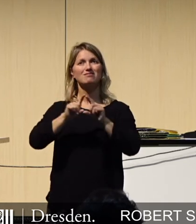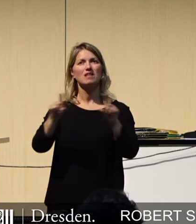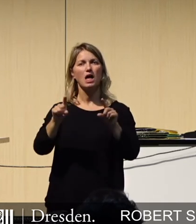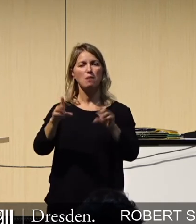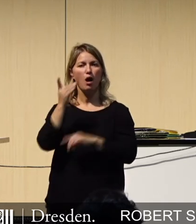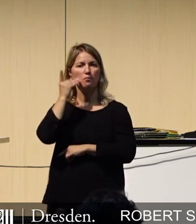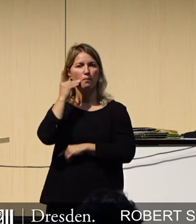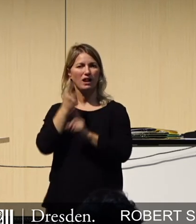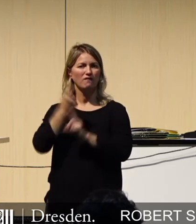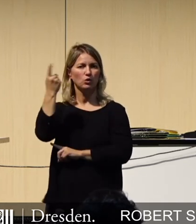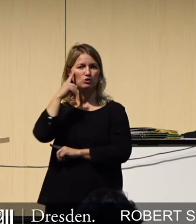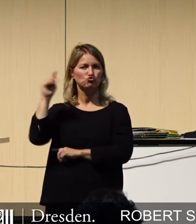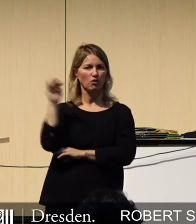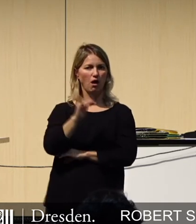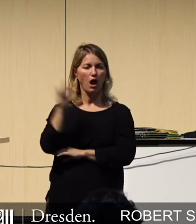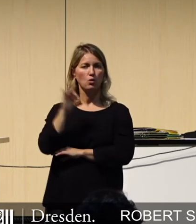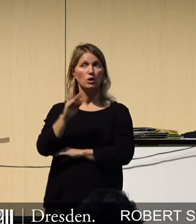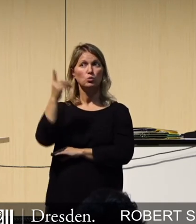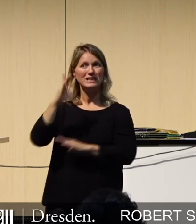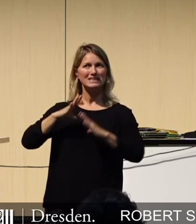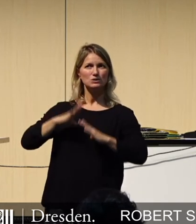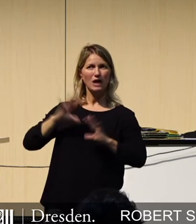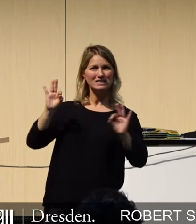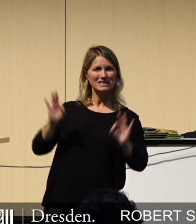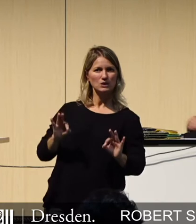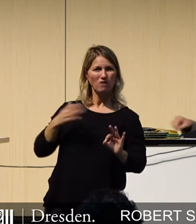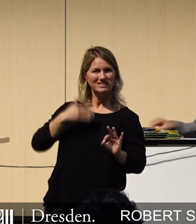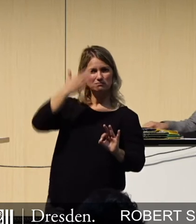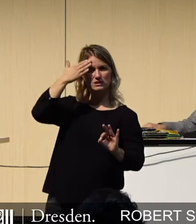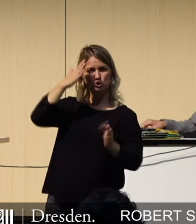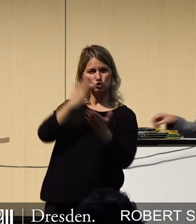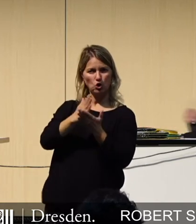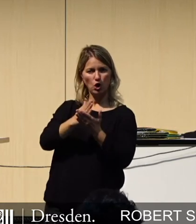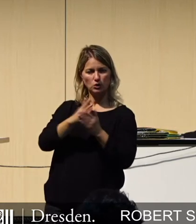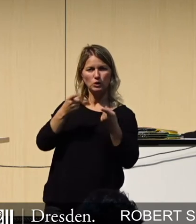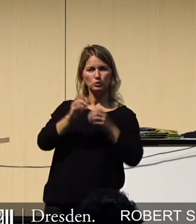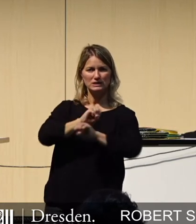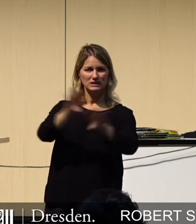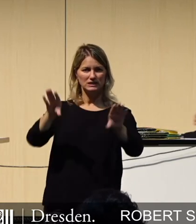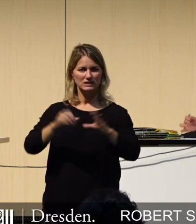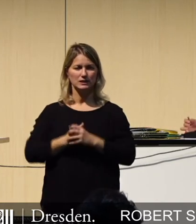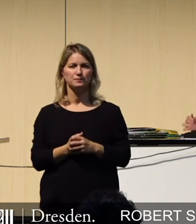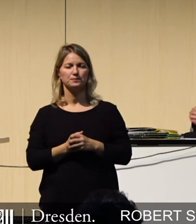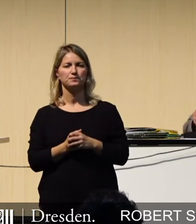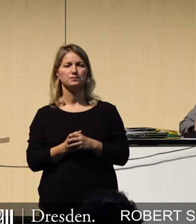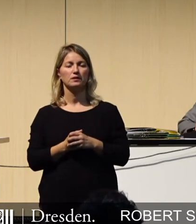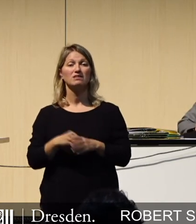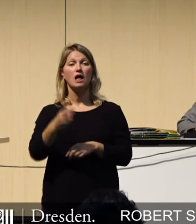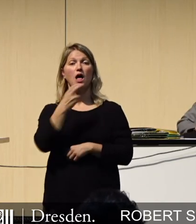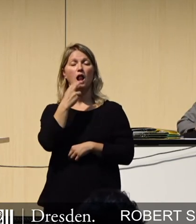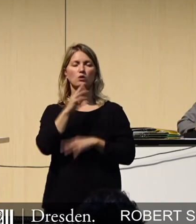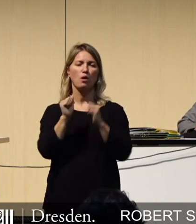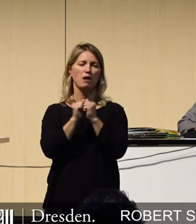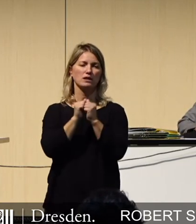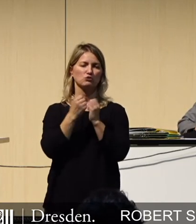gesundheitliche Risiken wissen. Eine kurze Einordnung. Das elektromagnetische Spektrum besteht